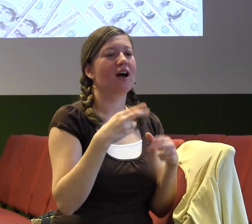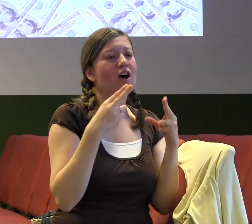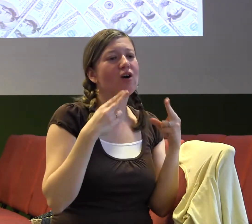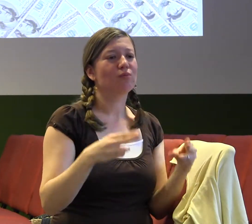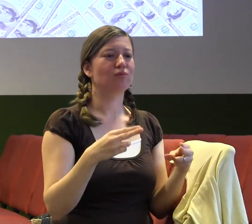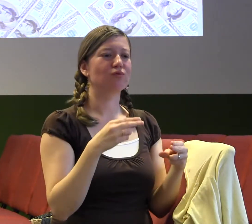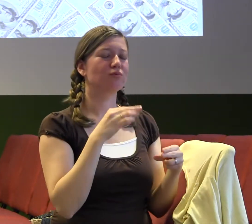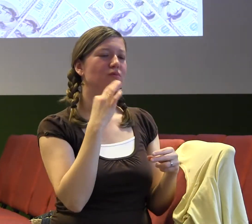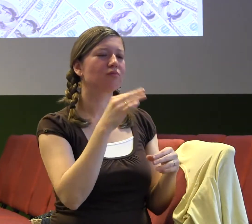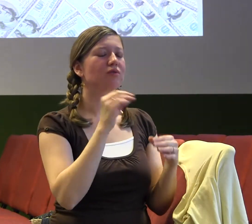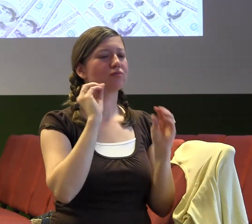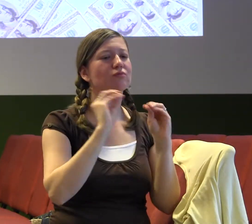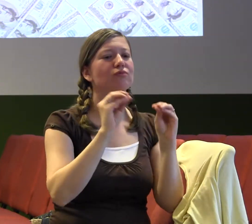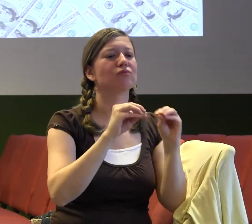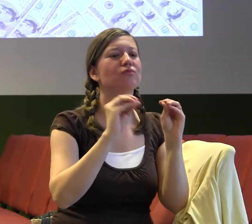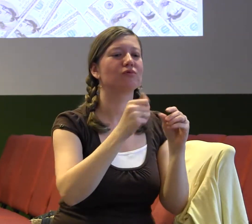a dává mi smysl.